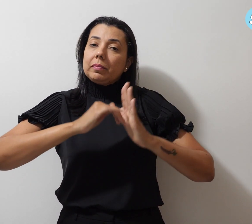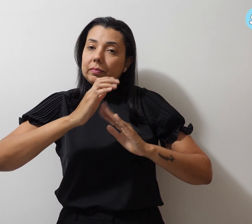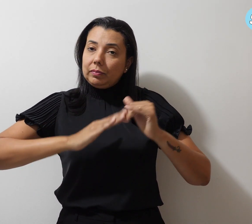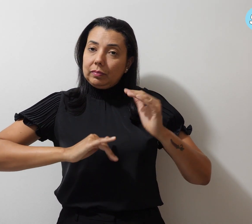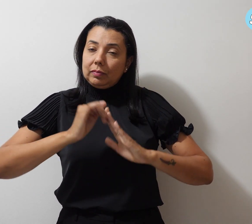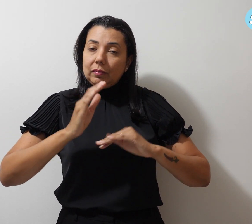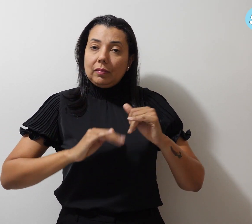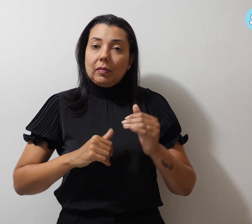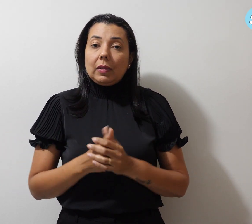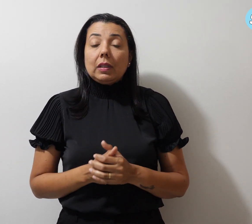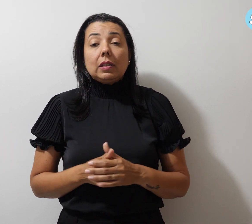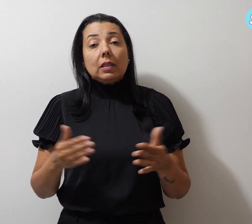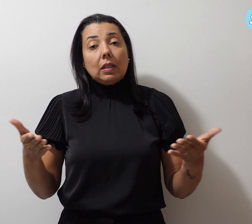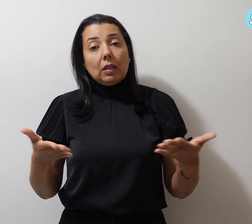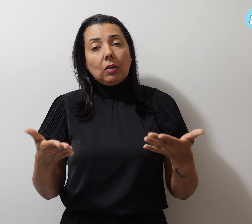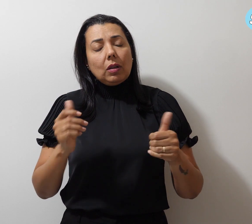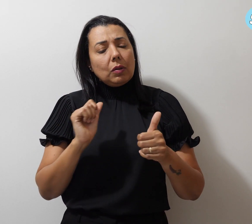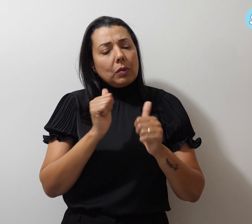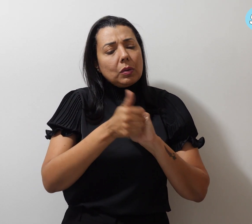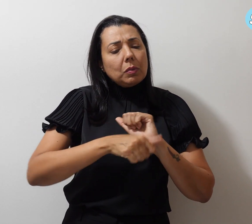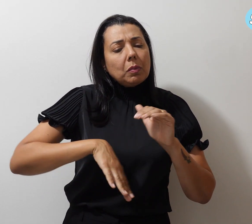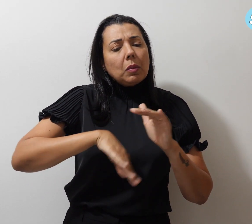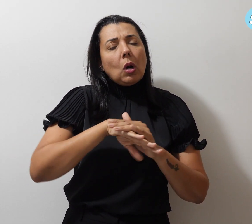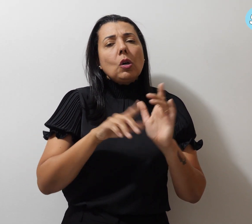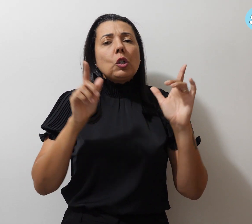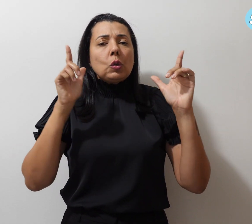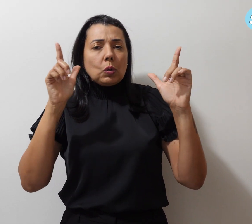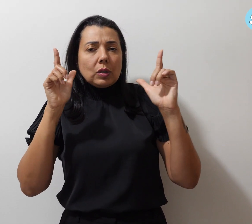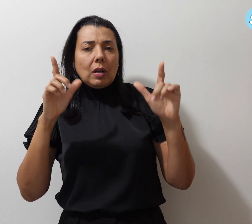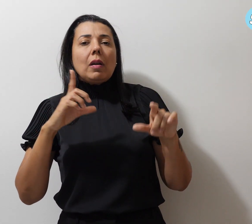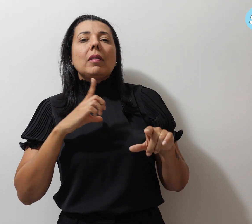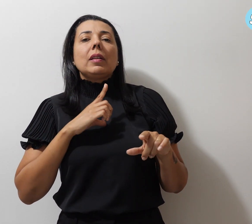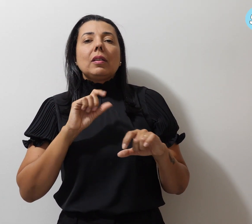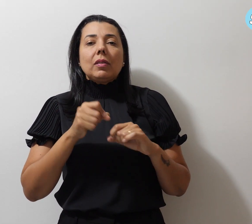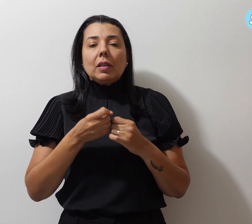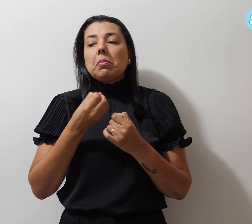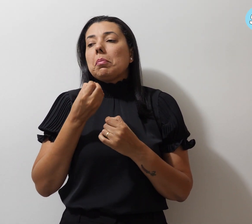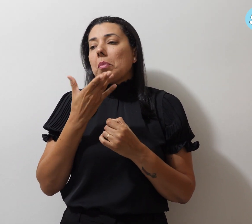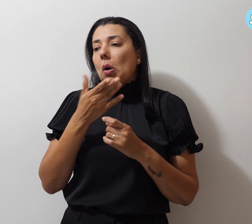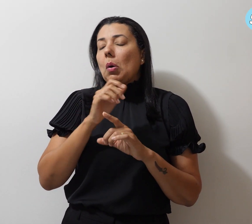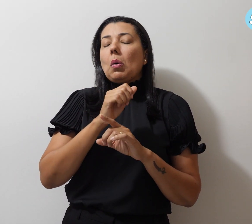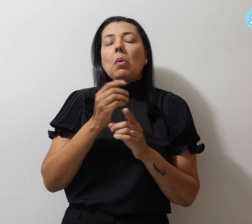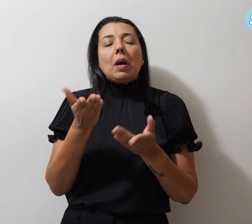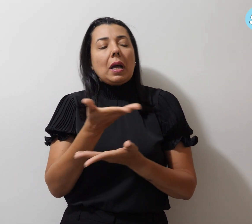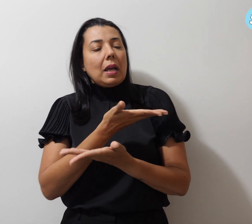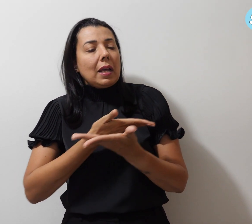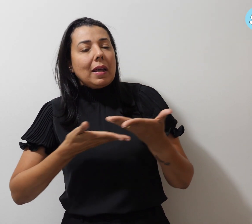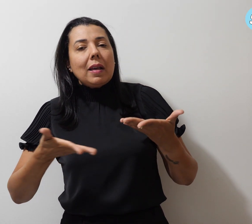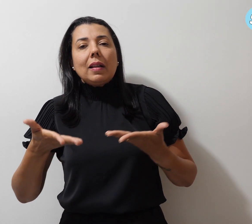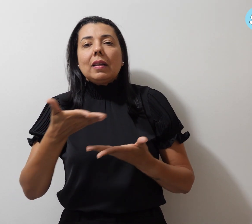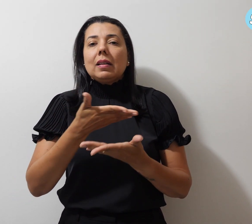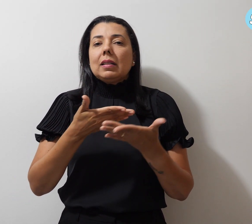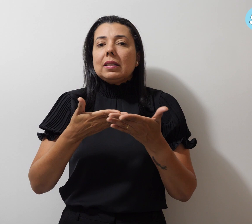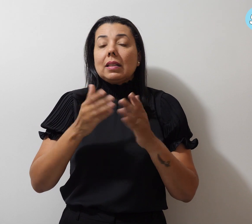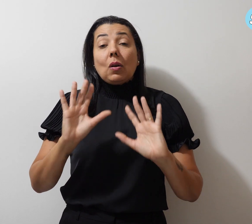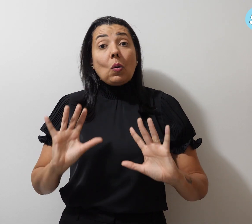Por meio do esporte e lazer, tivemos uma boa socialização, confraternização